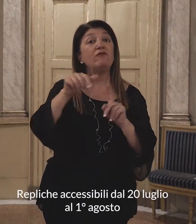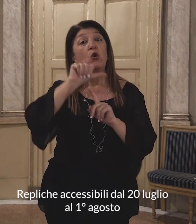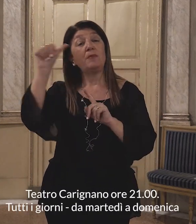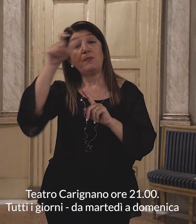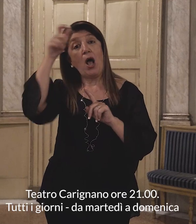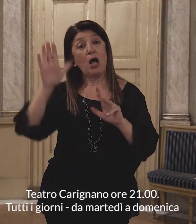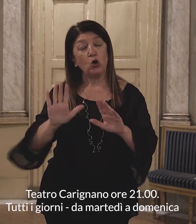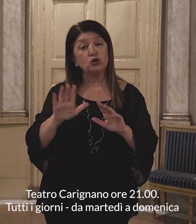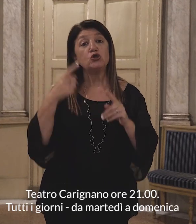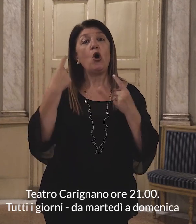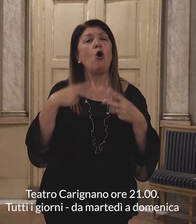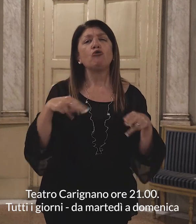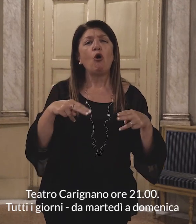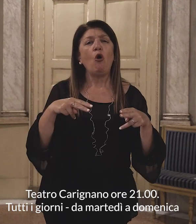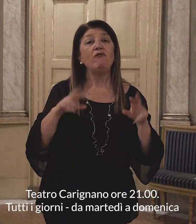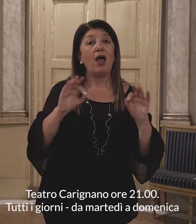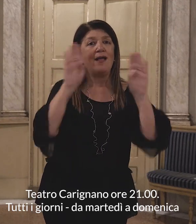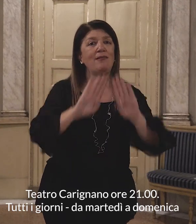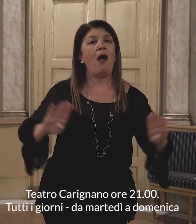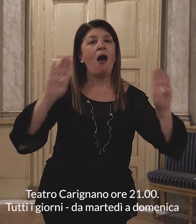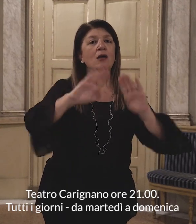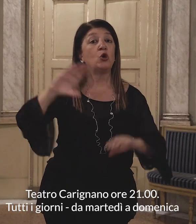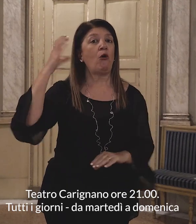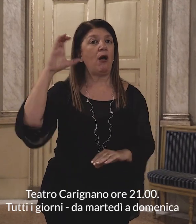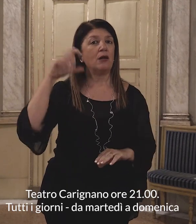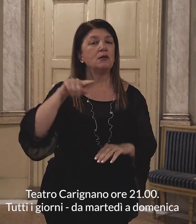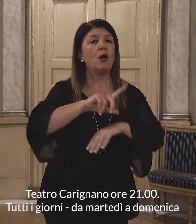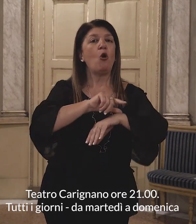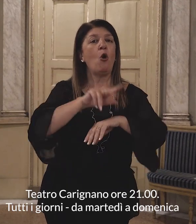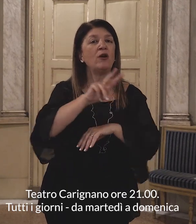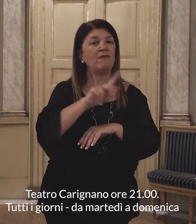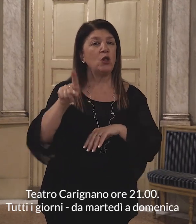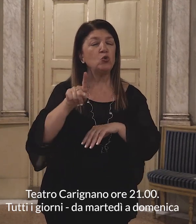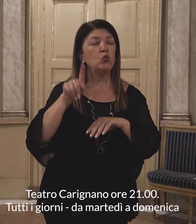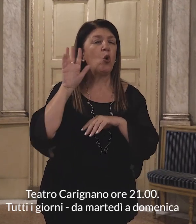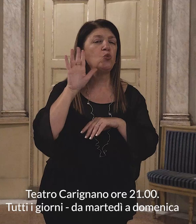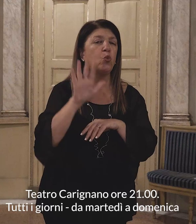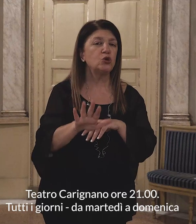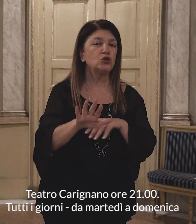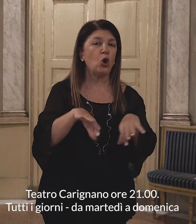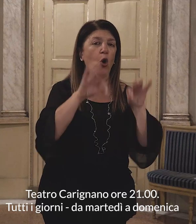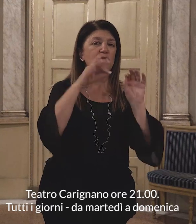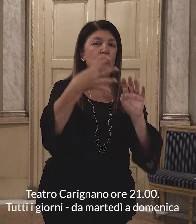Teatro Carignano, ore 21. Tutti i giorni, da martedì a domenica.